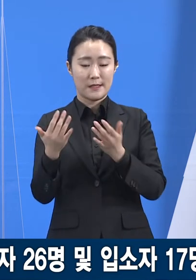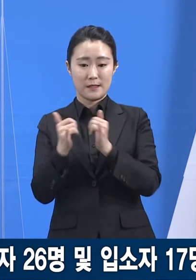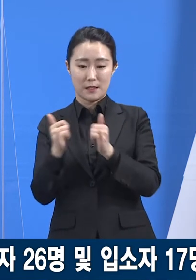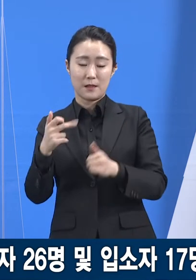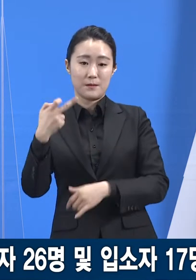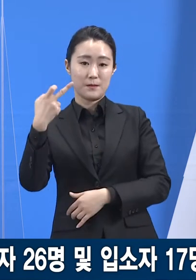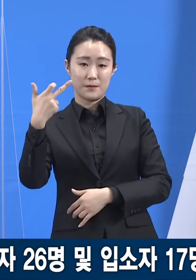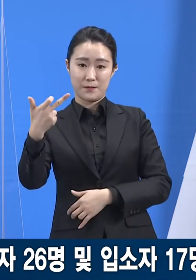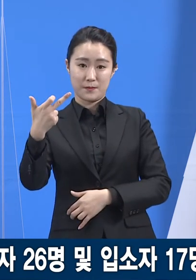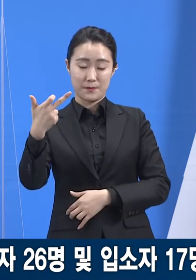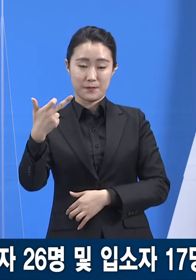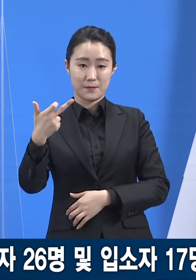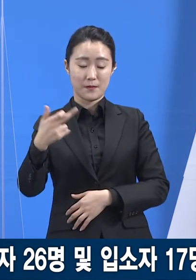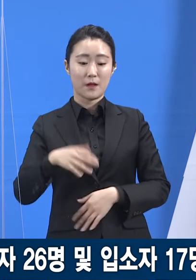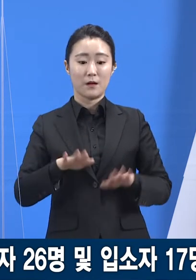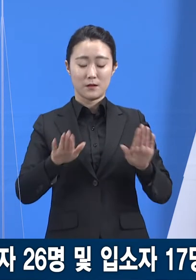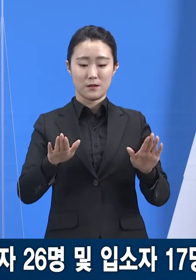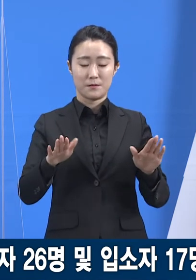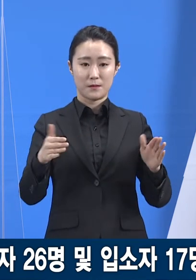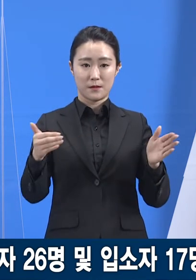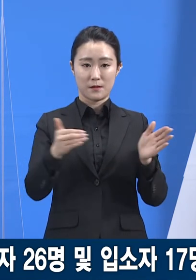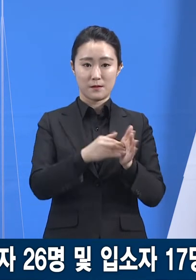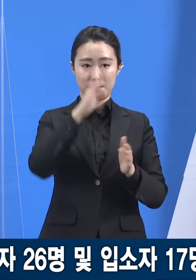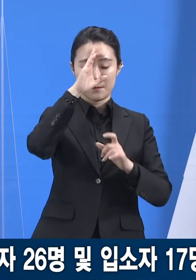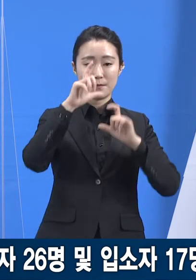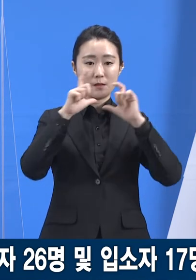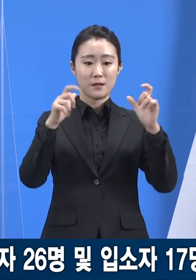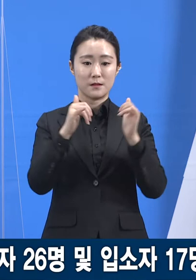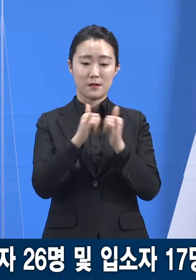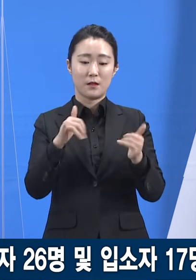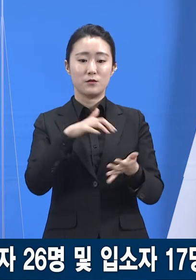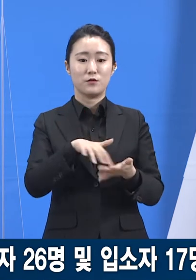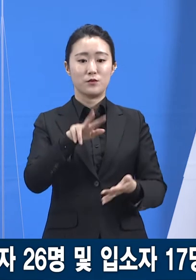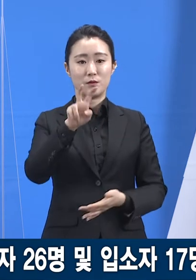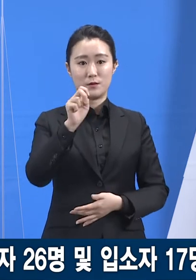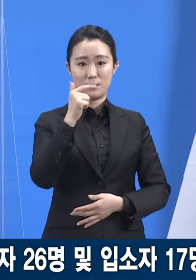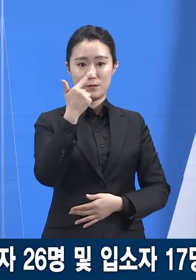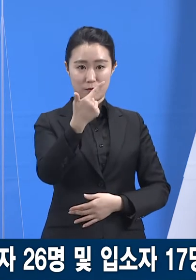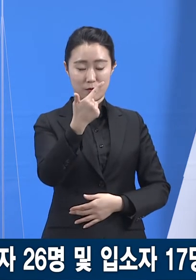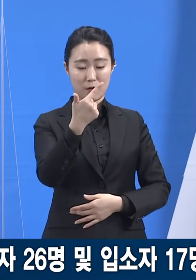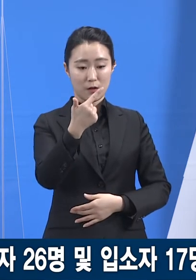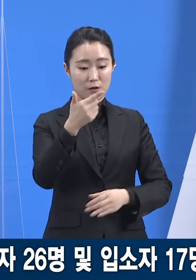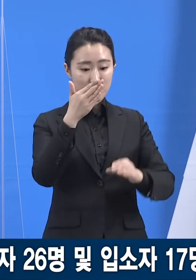현재까지 누적 확진자가 26명이며, 그 중 입소자는 17명입니다.